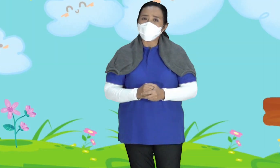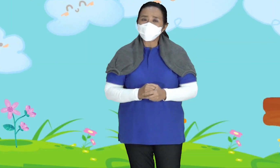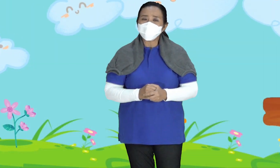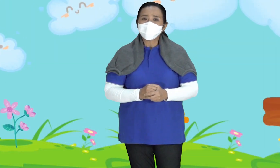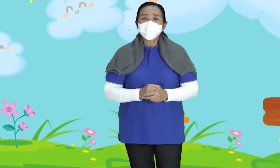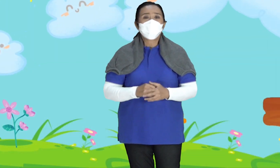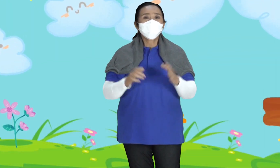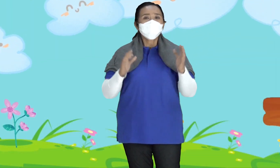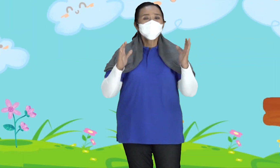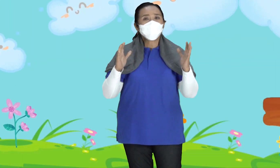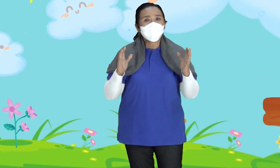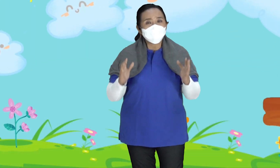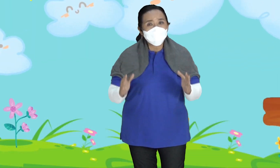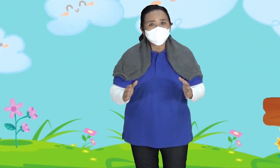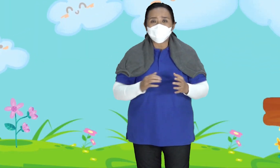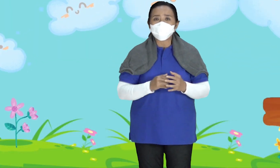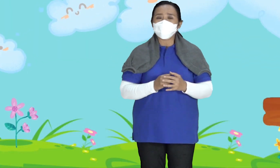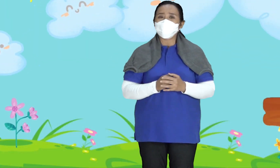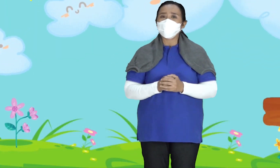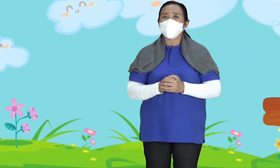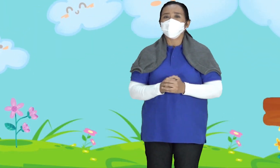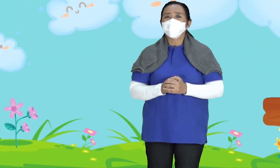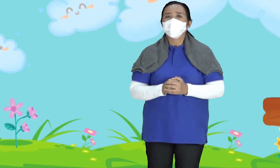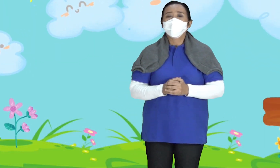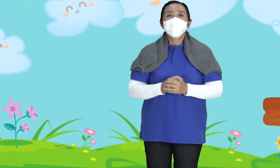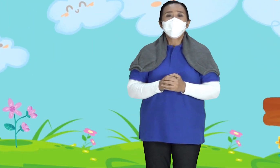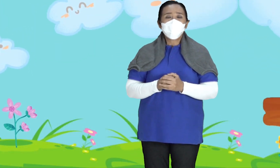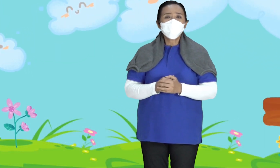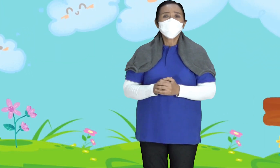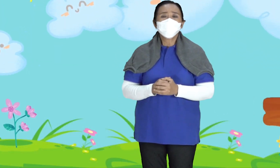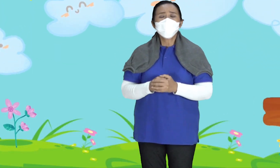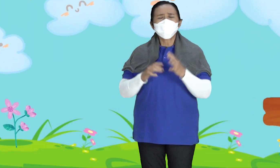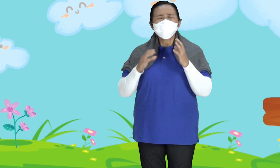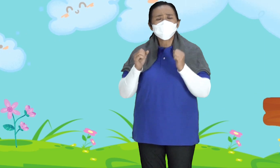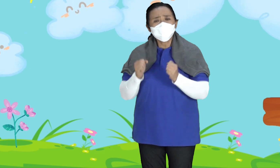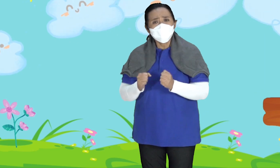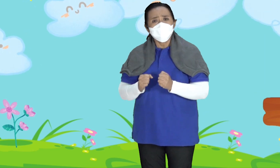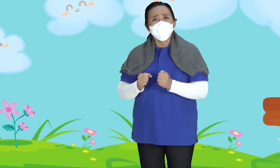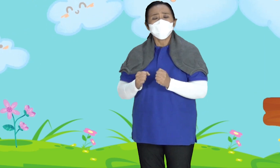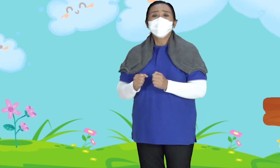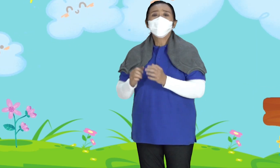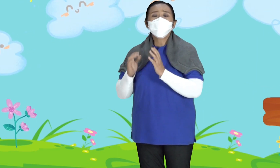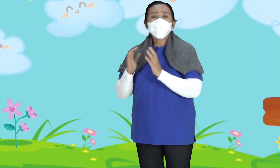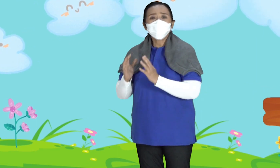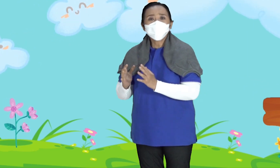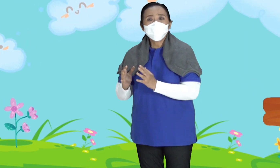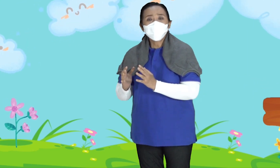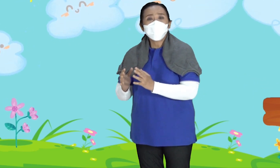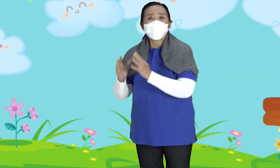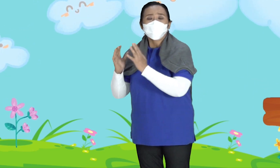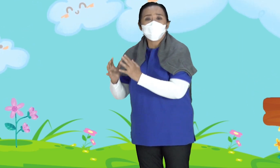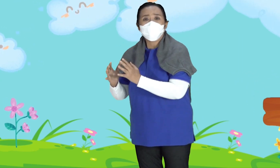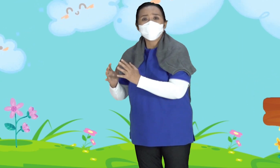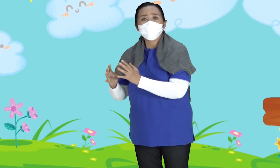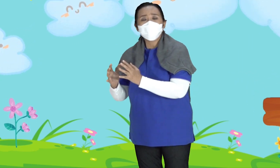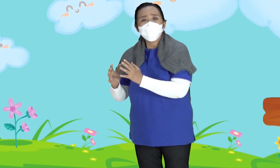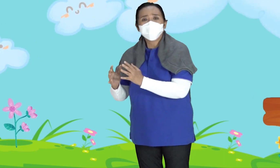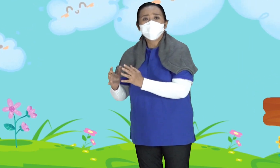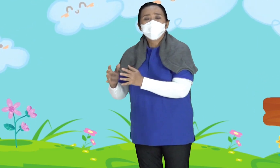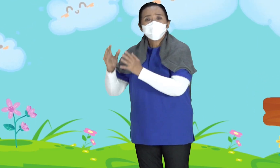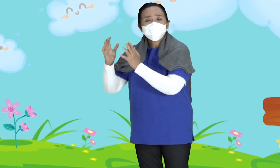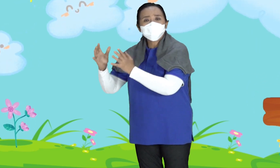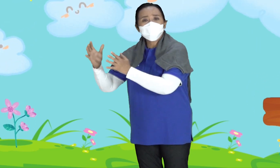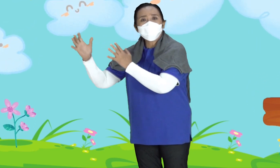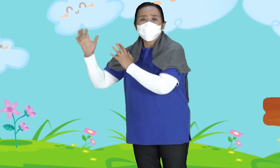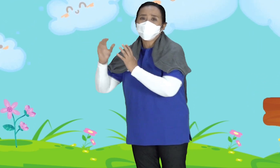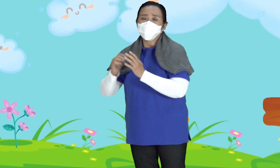Alkitab Ada seorang laki-laki Yang dengan setia Mengikuti Bapak Rohaninya